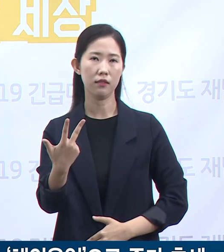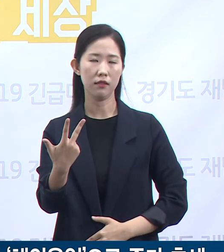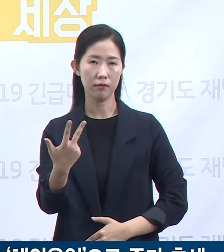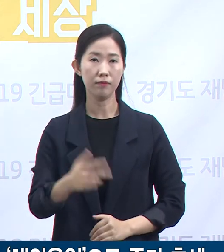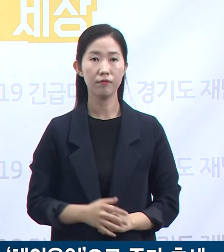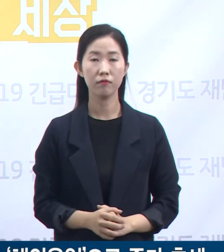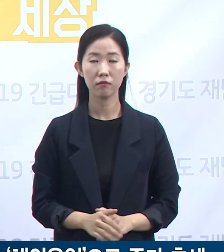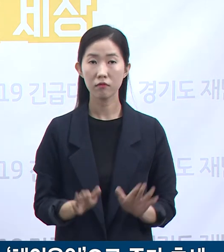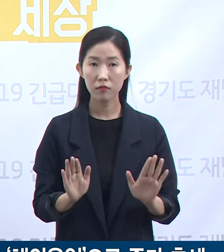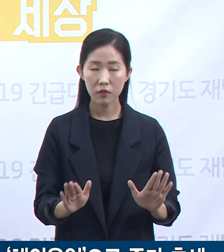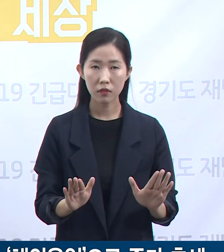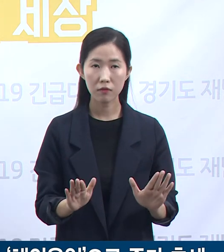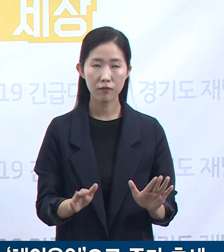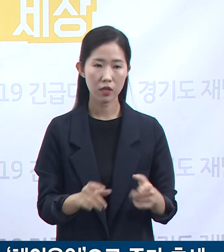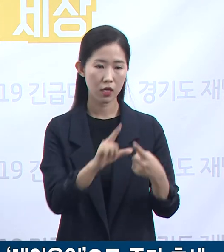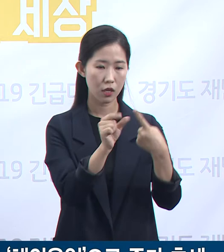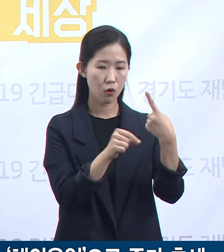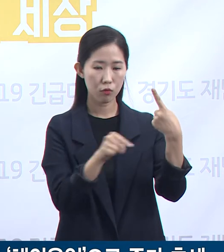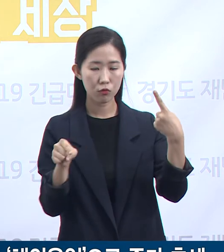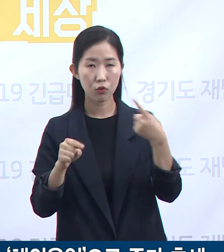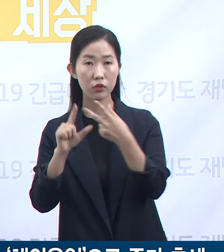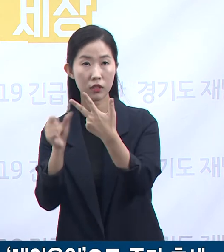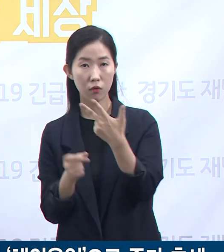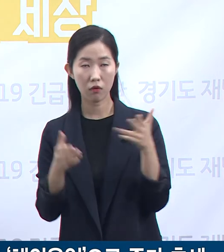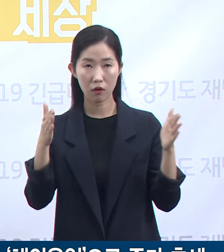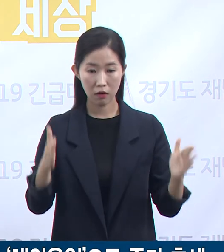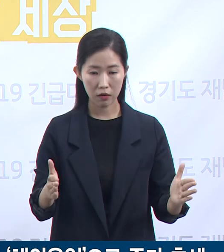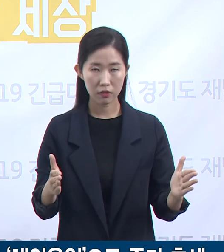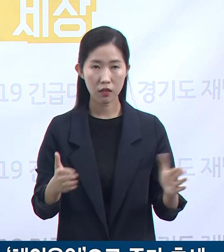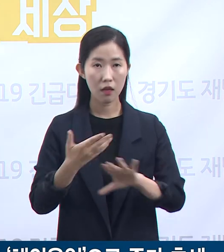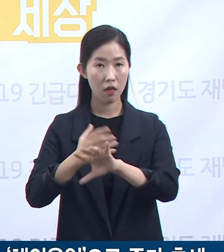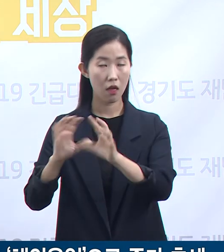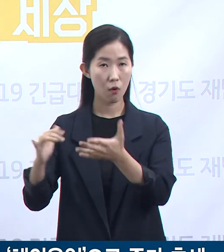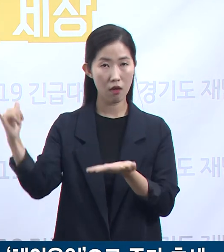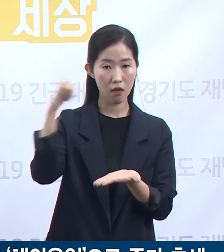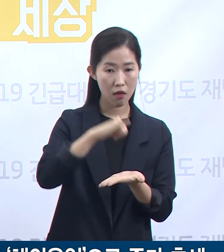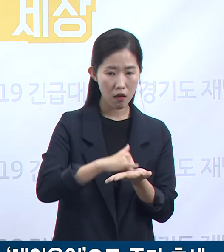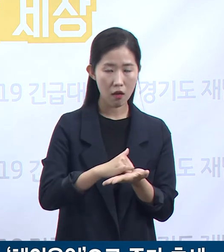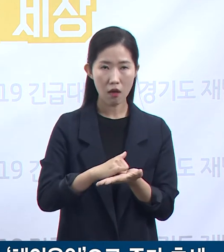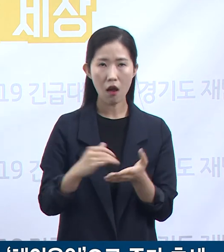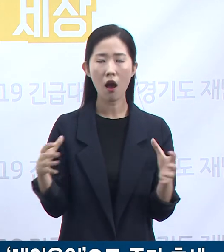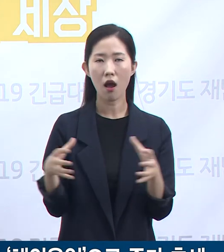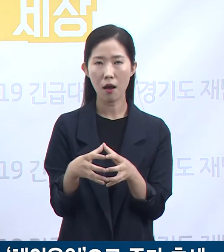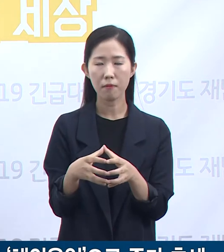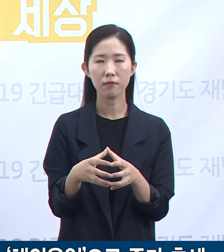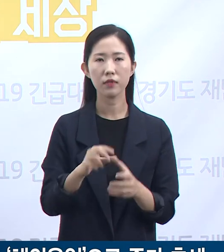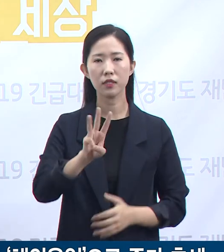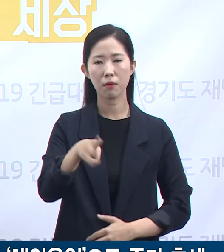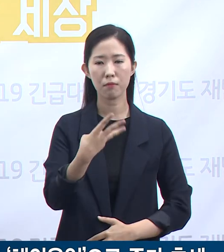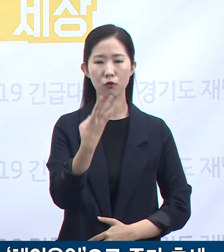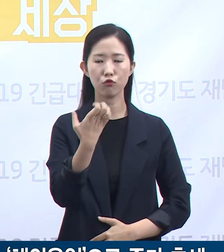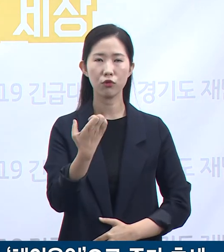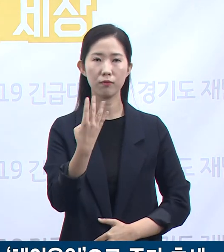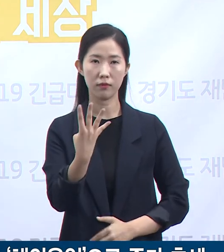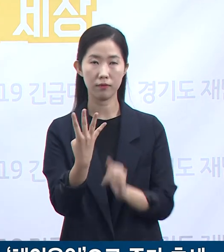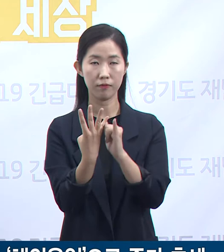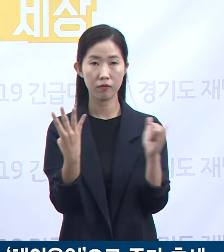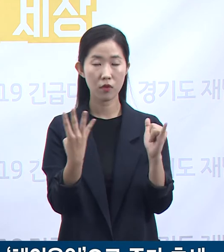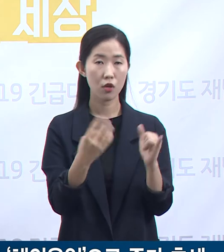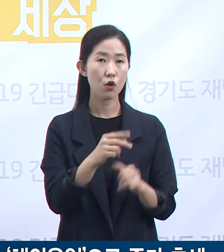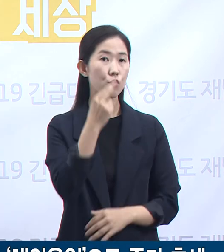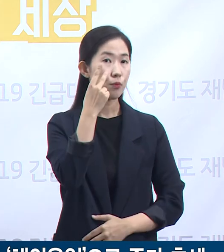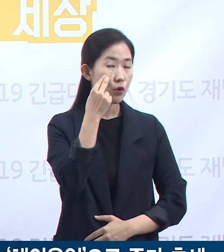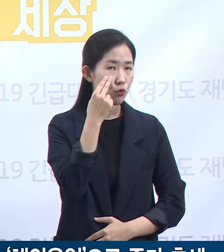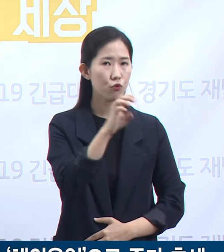같은 기간 발생한 해외 유입 관련 확진자는 총 394명으로 이 중 유럽과 미국발 유입자가